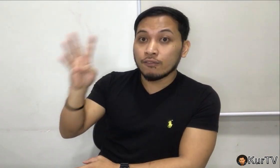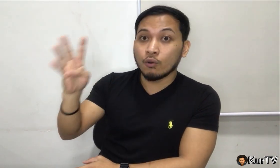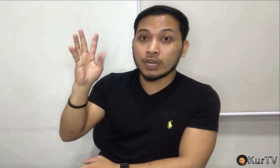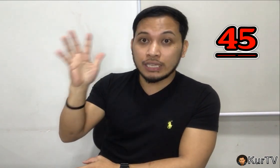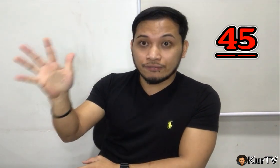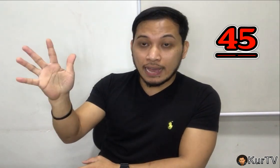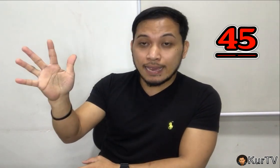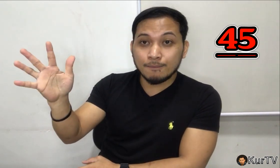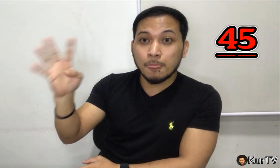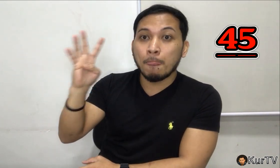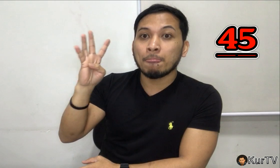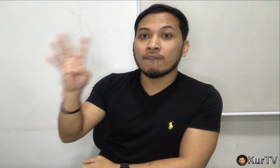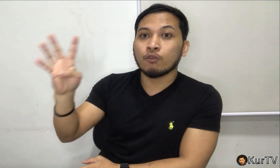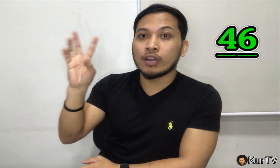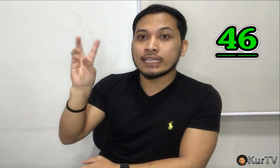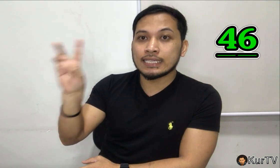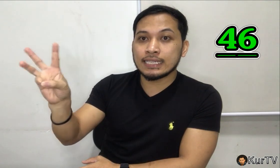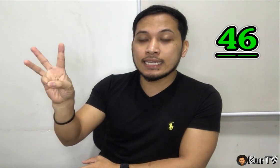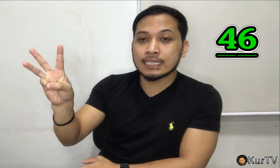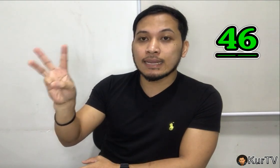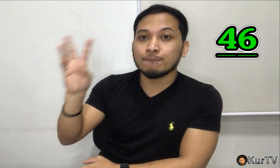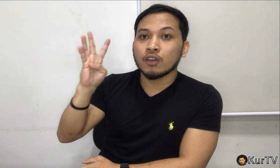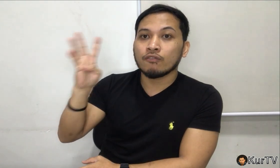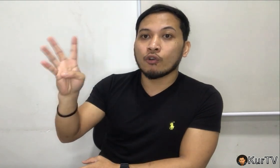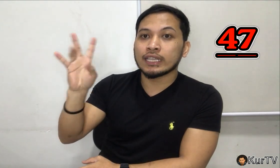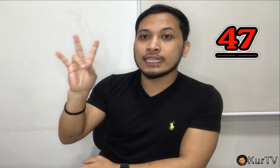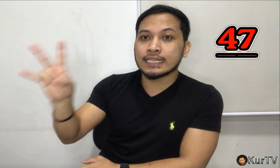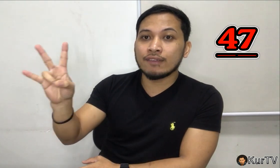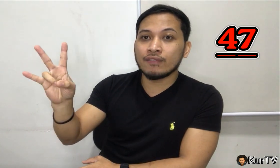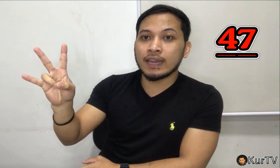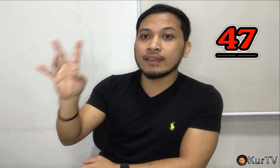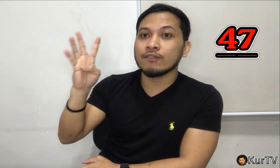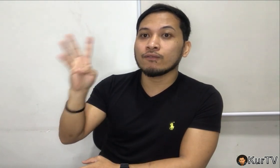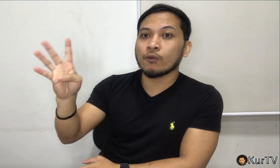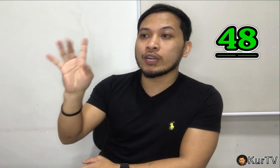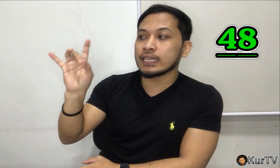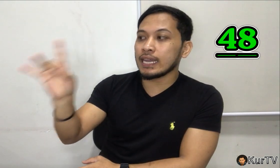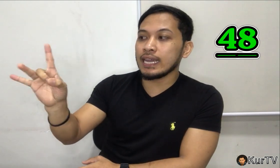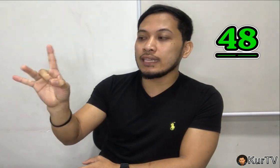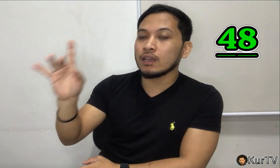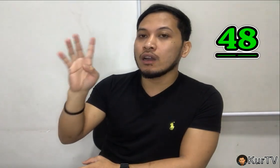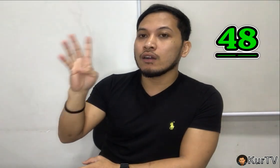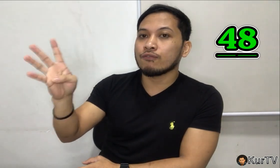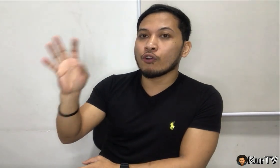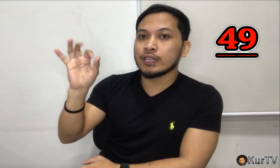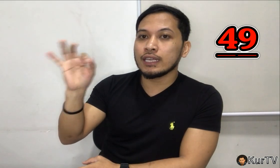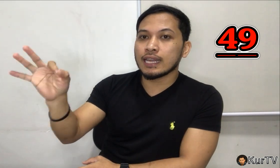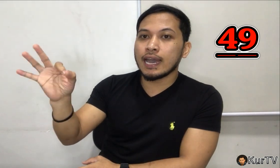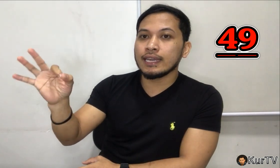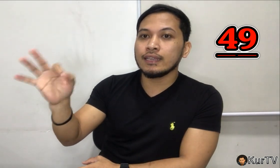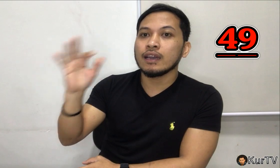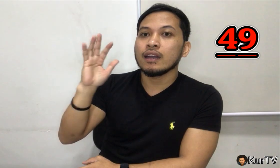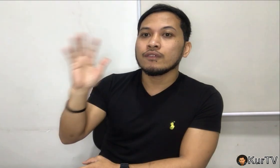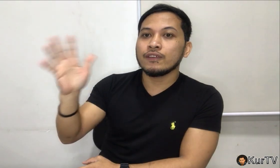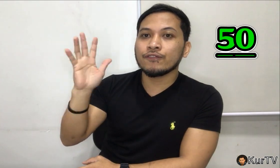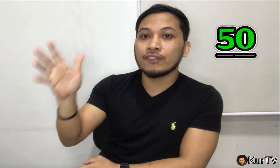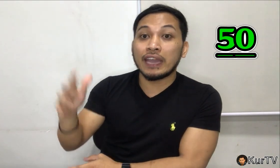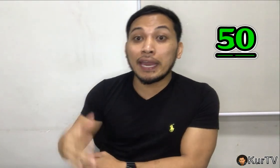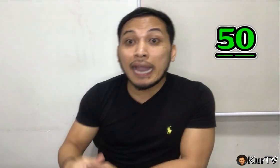45, 46, 47, 48, 49, 50, eh,